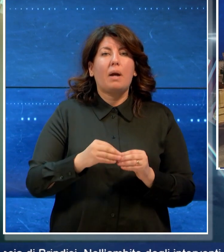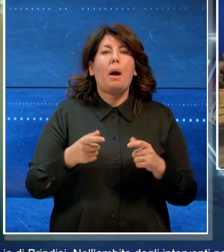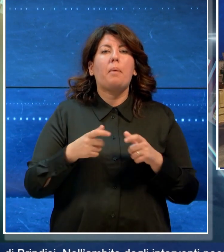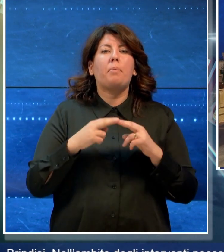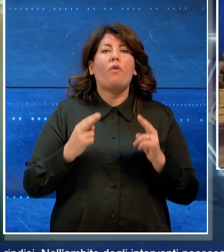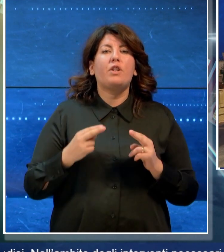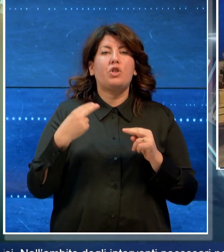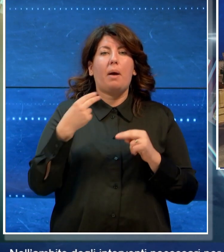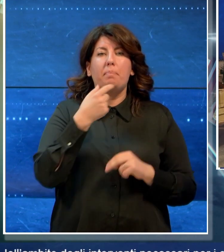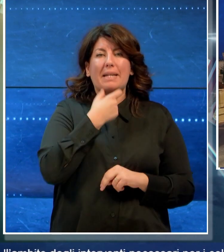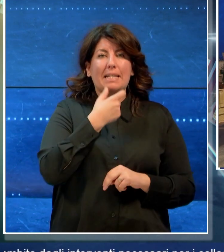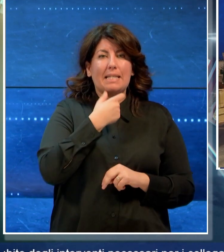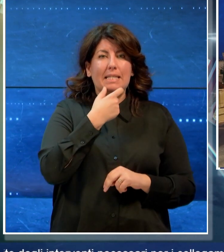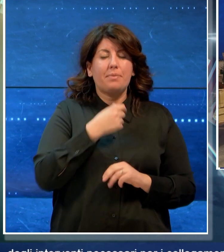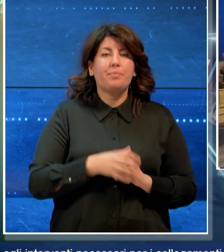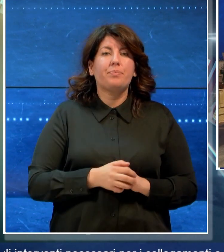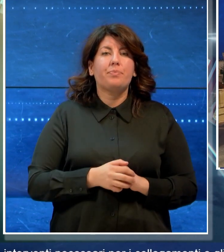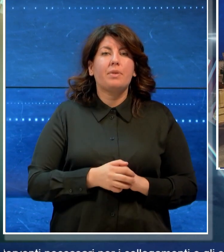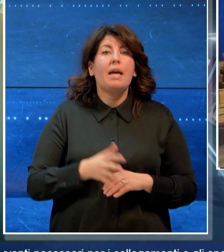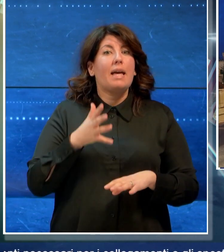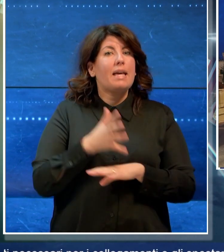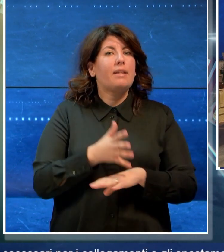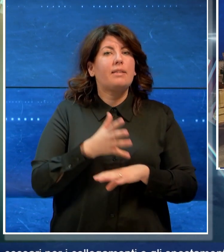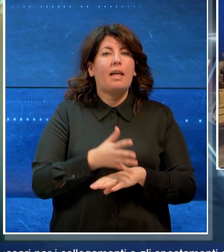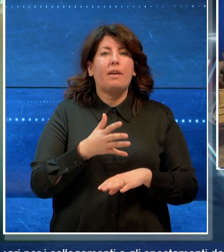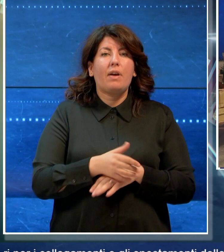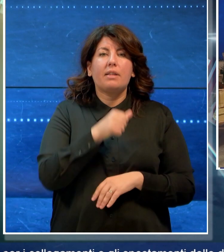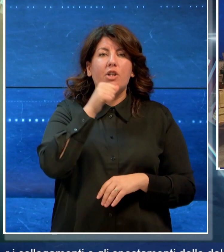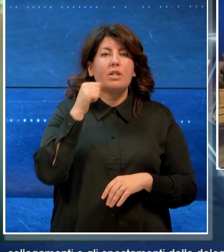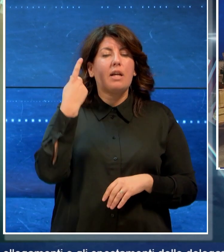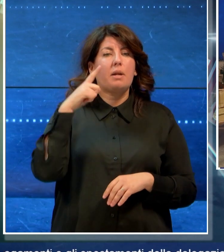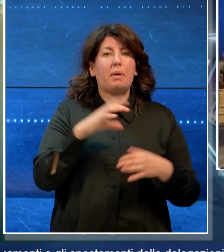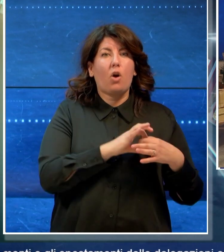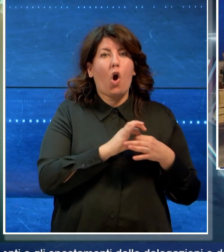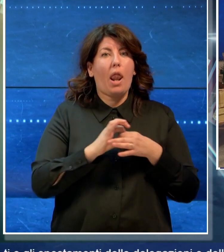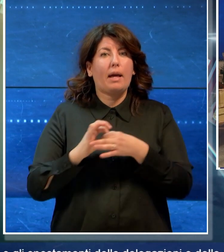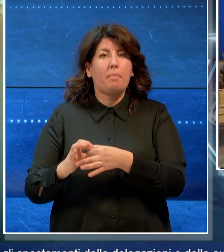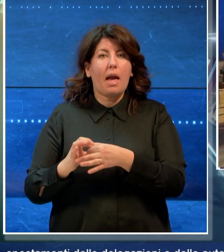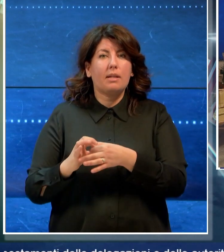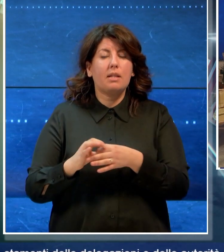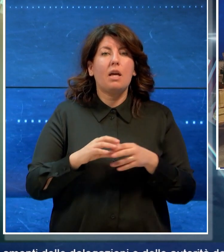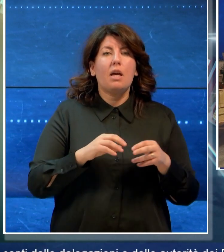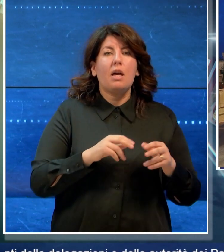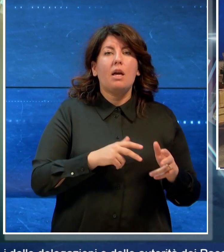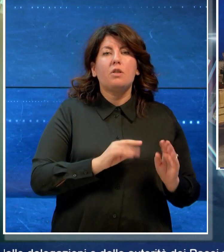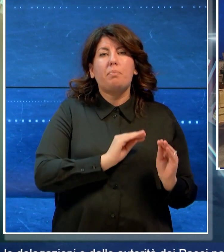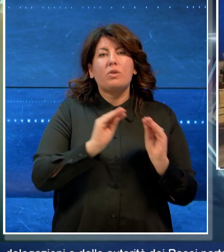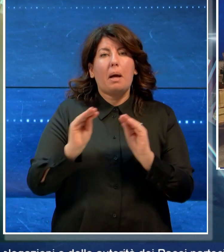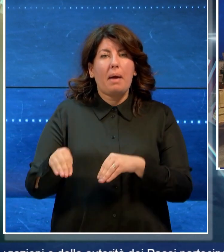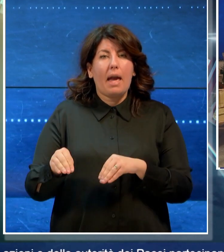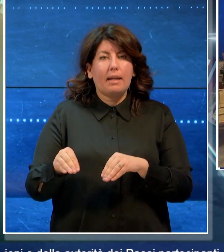Nell'ambito degli interventi necessari per i collegamenti e gli spostamenti delle